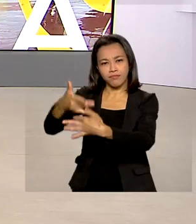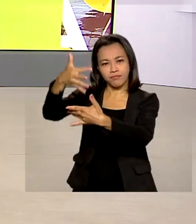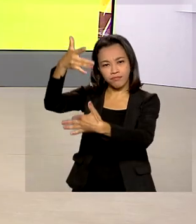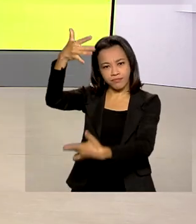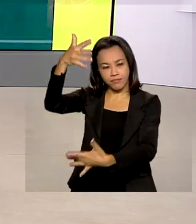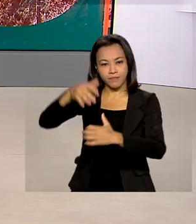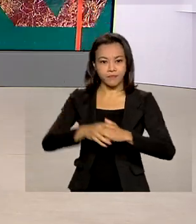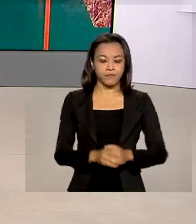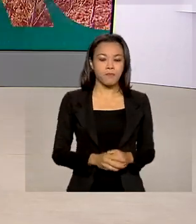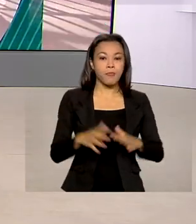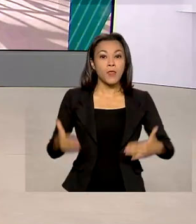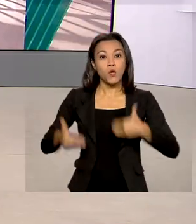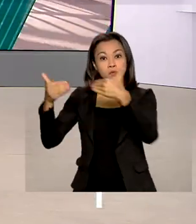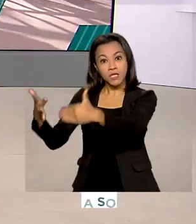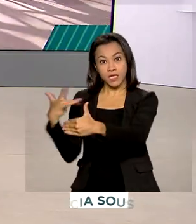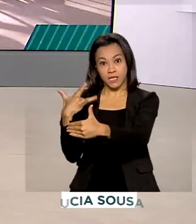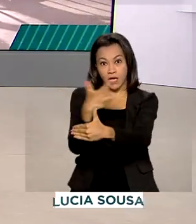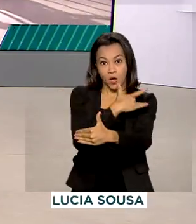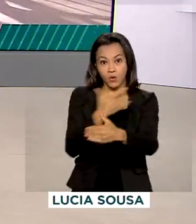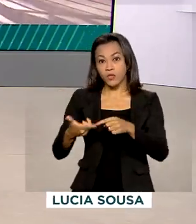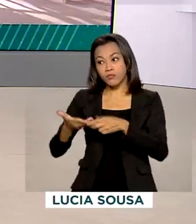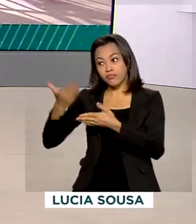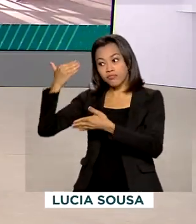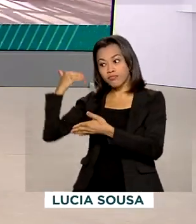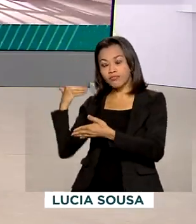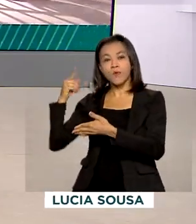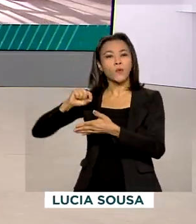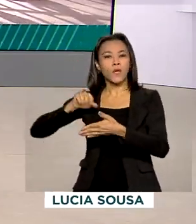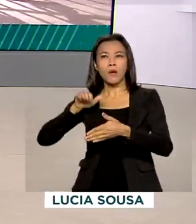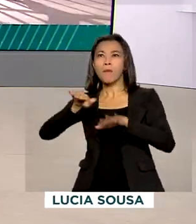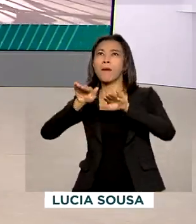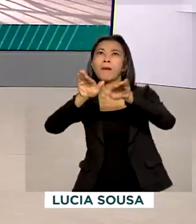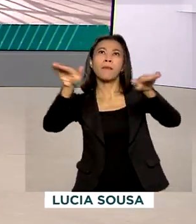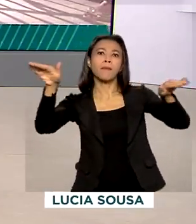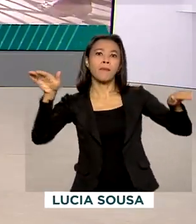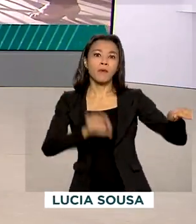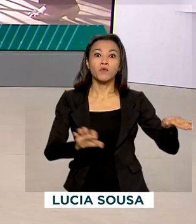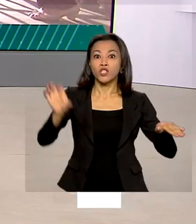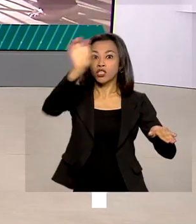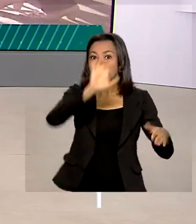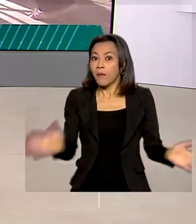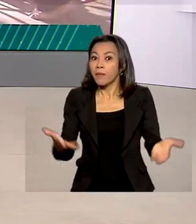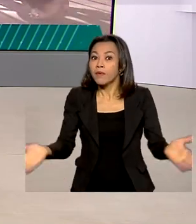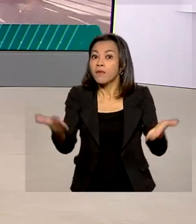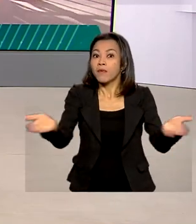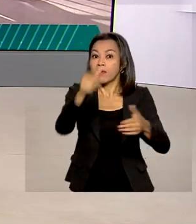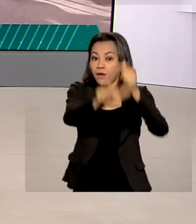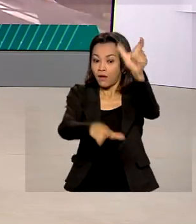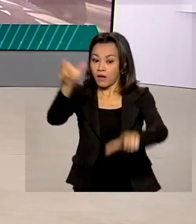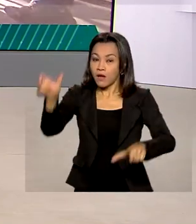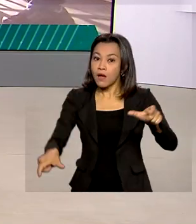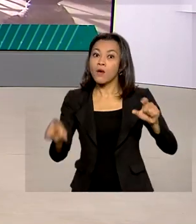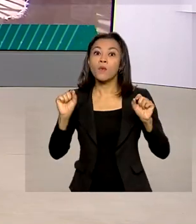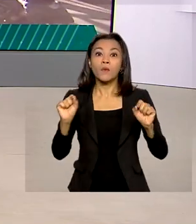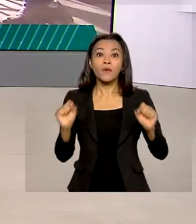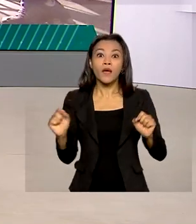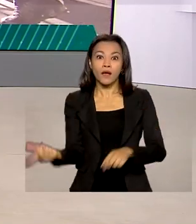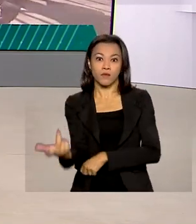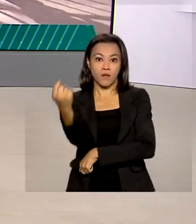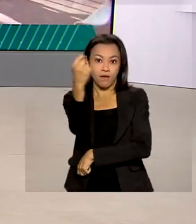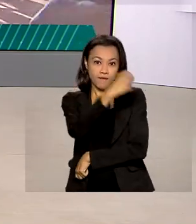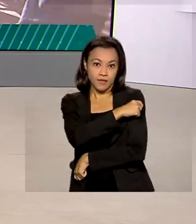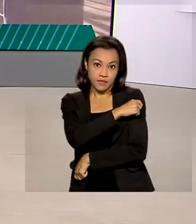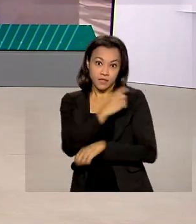O Ministério da Saúde realizou no fim de semana uma mobilização para incentivar a população a tomar a vacina contra a covid